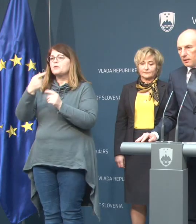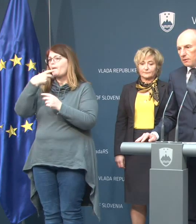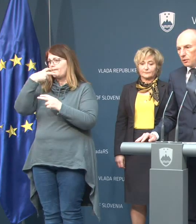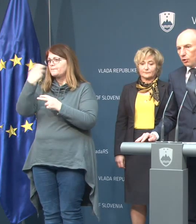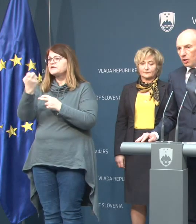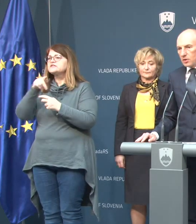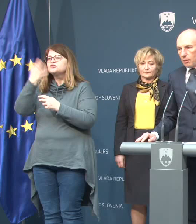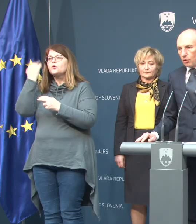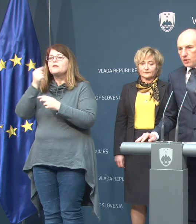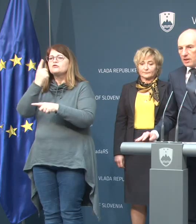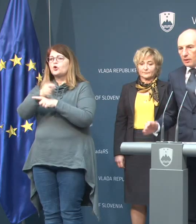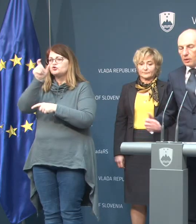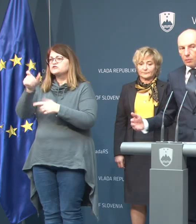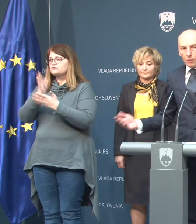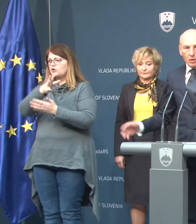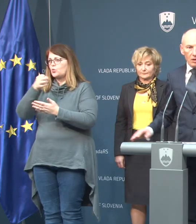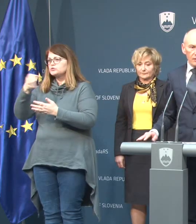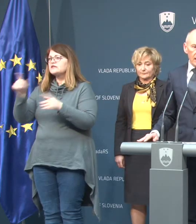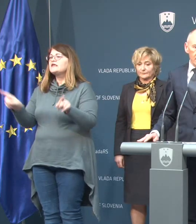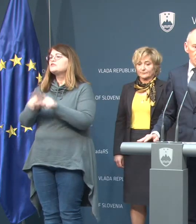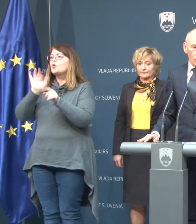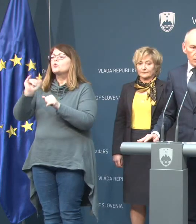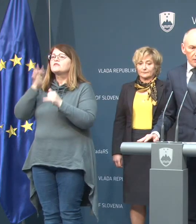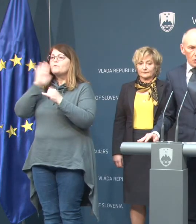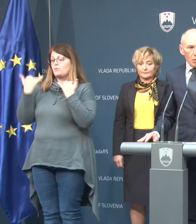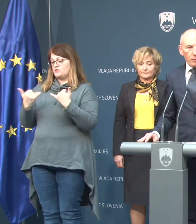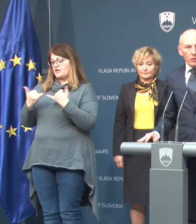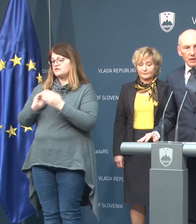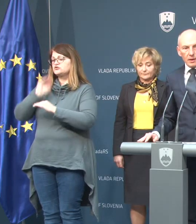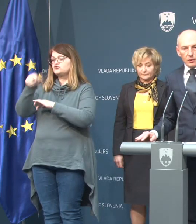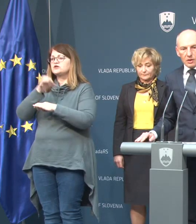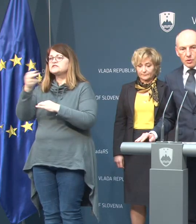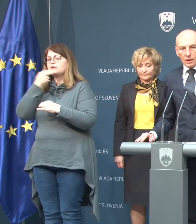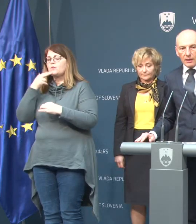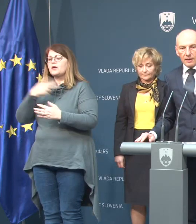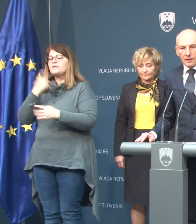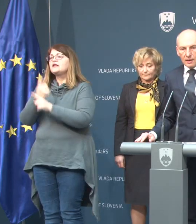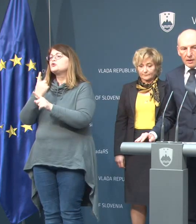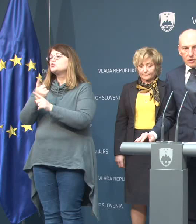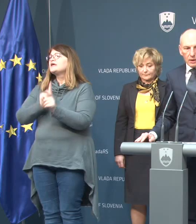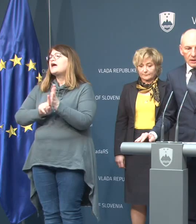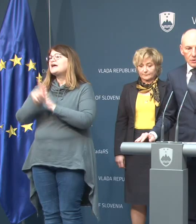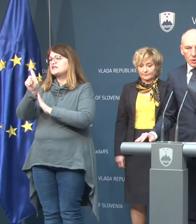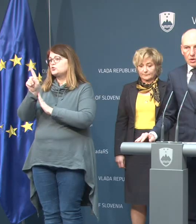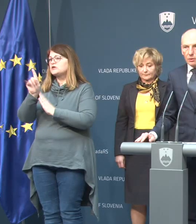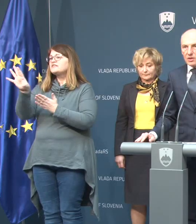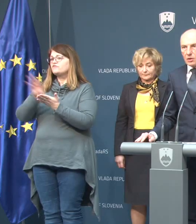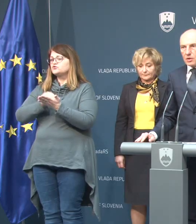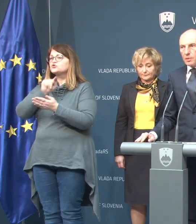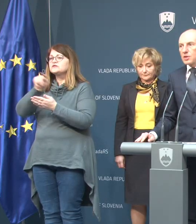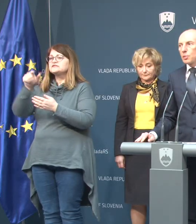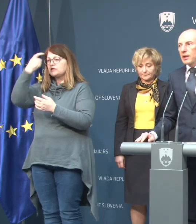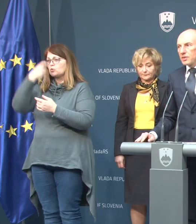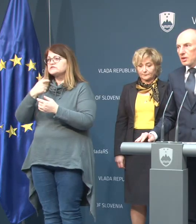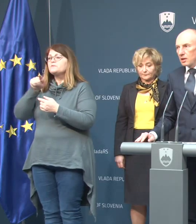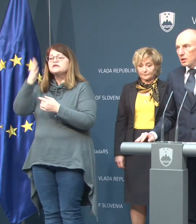so bili določnim vsebom že odzeti, tako da bomo danes tokom dneva oziroma popovdan imeli tudi rezultate vzorcev tistih